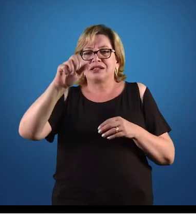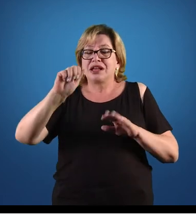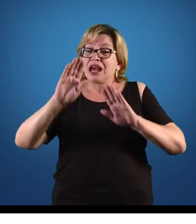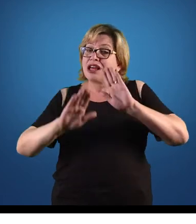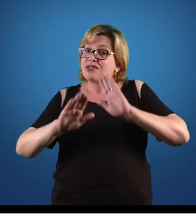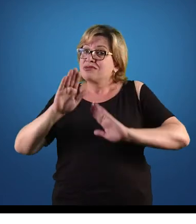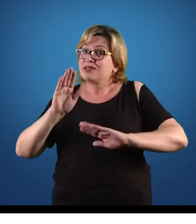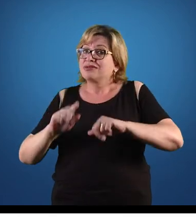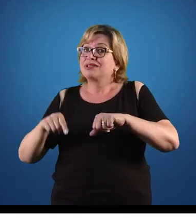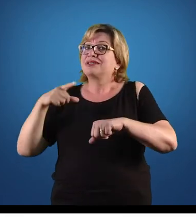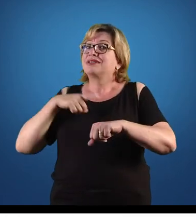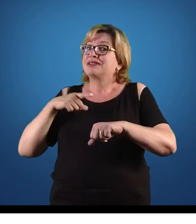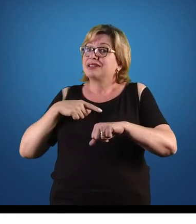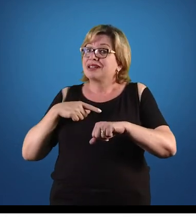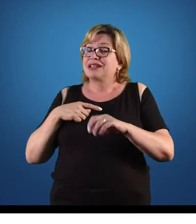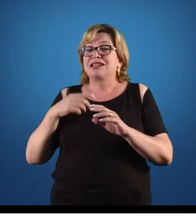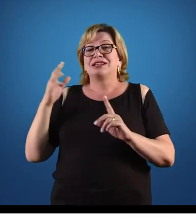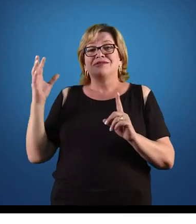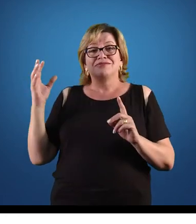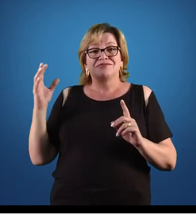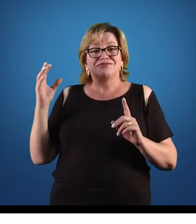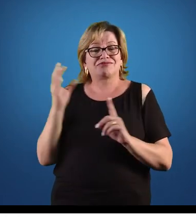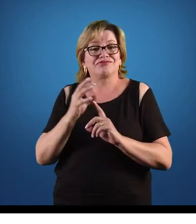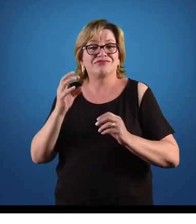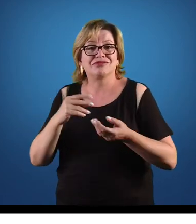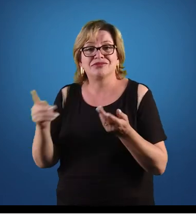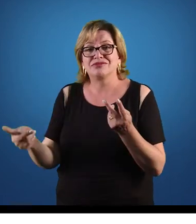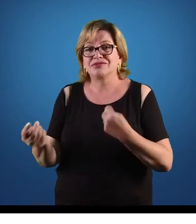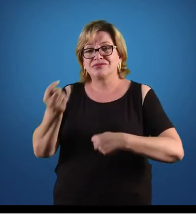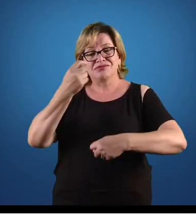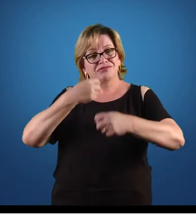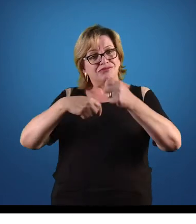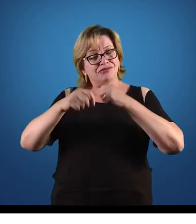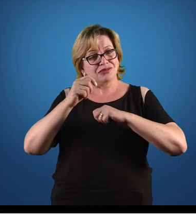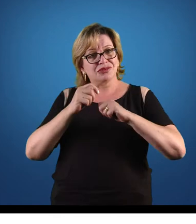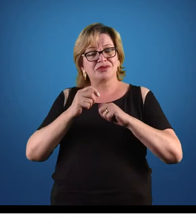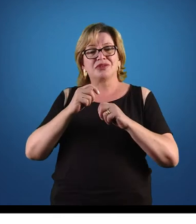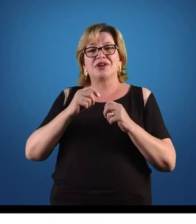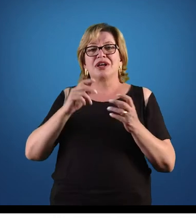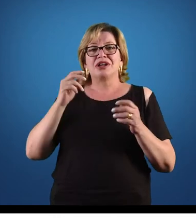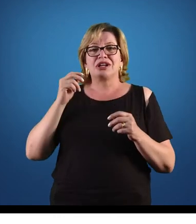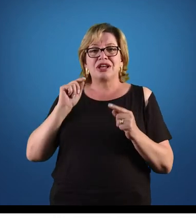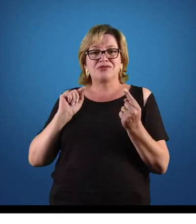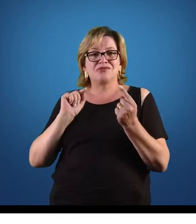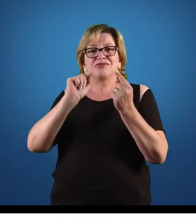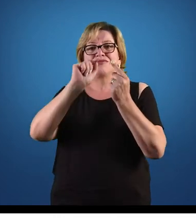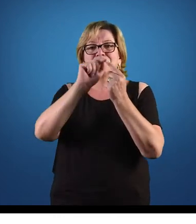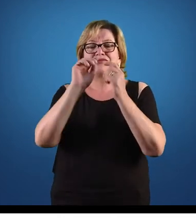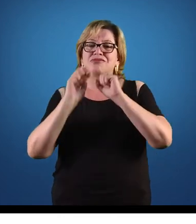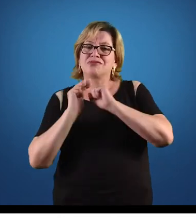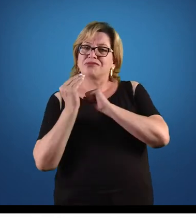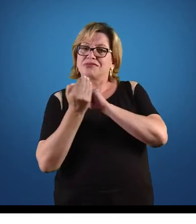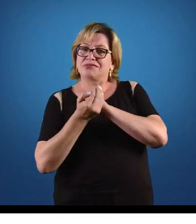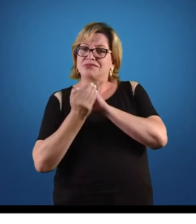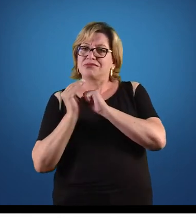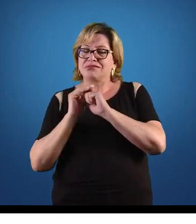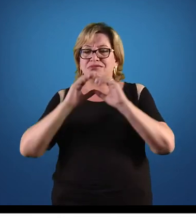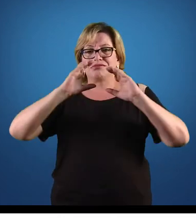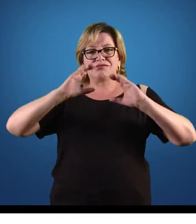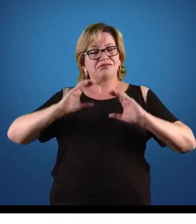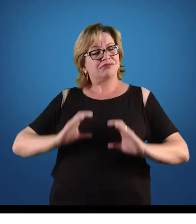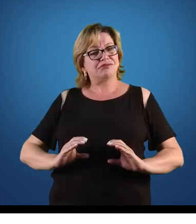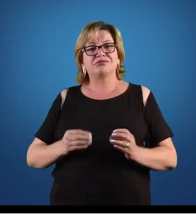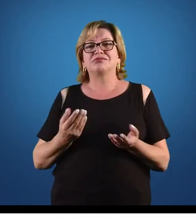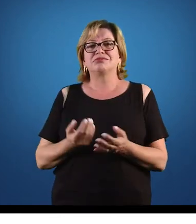itens de intervenção na economia com a finalidade de proteger o cidadão, tá? Então,